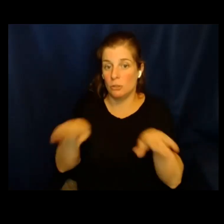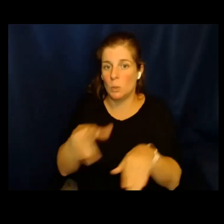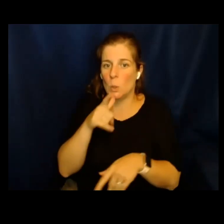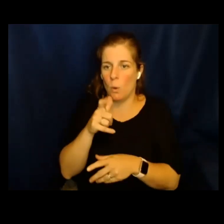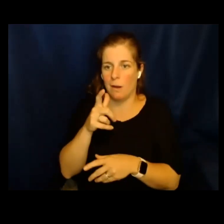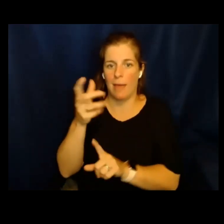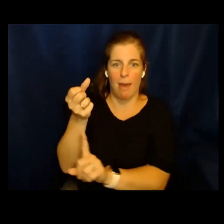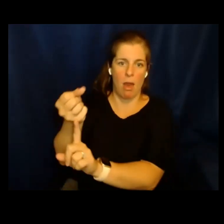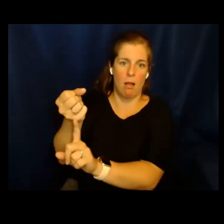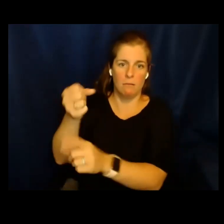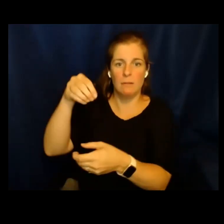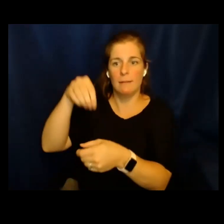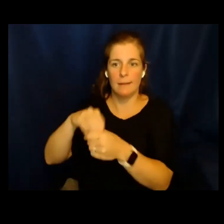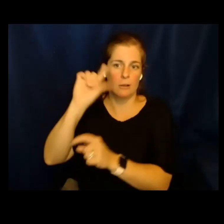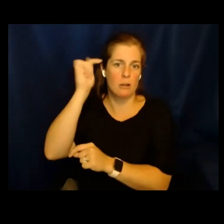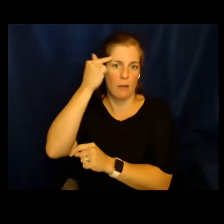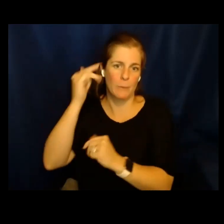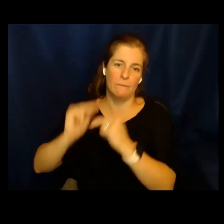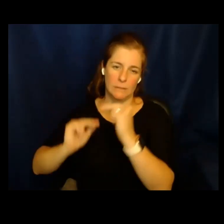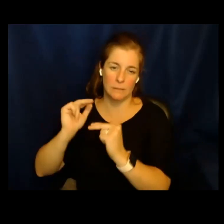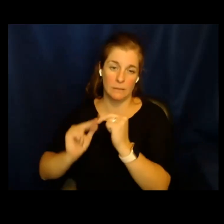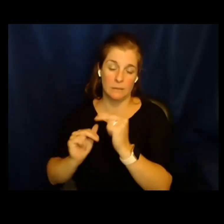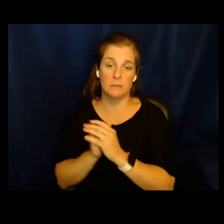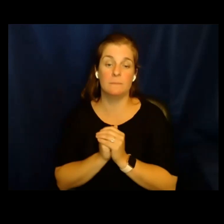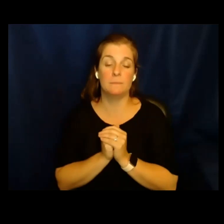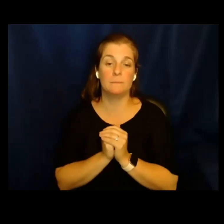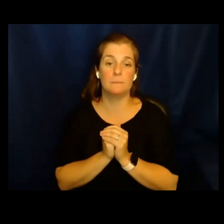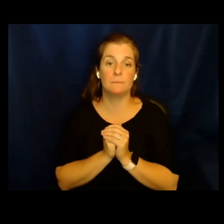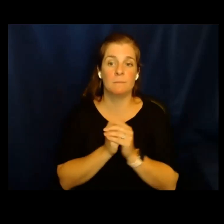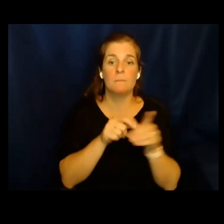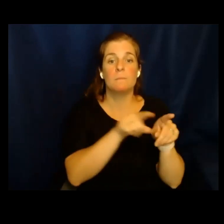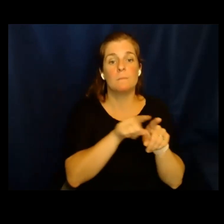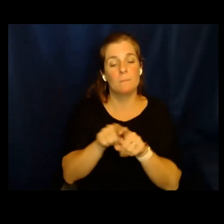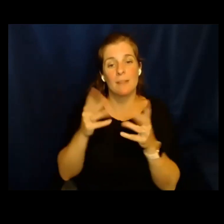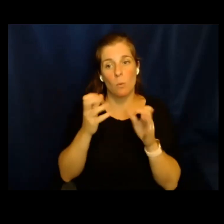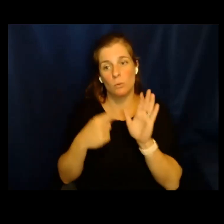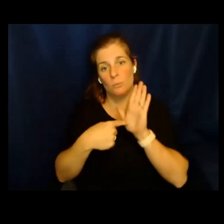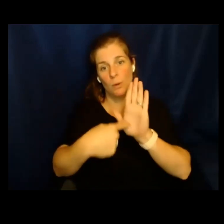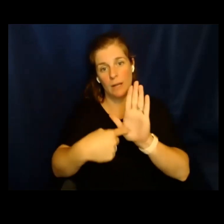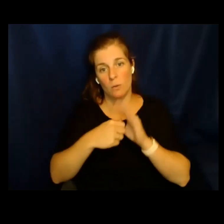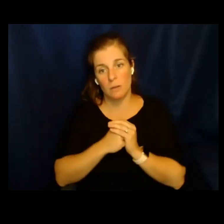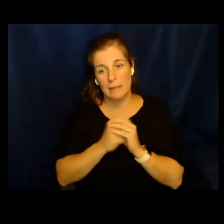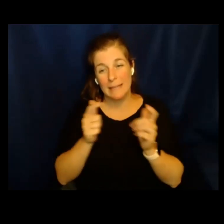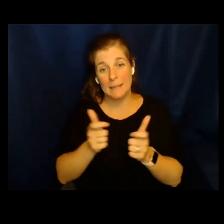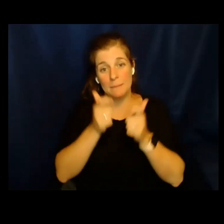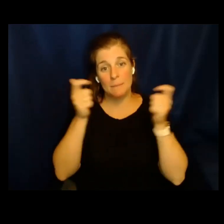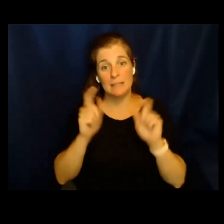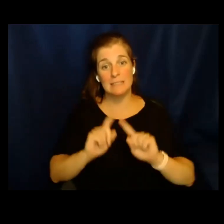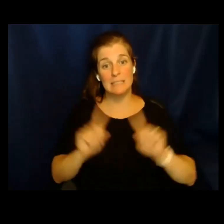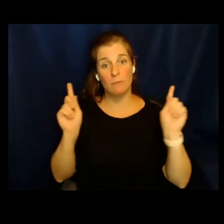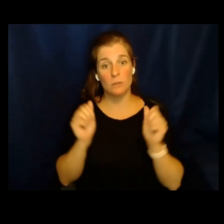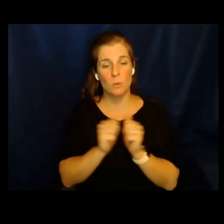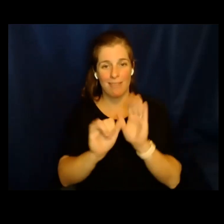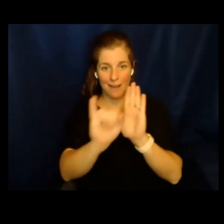que están en detención en instalaciones de ICE o del gobierno. Quiero señalar también que una enorme diferencia,